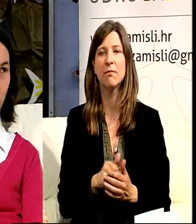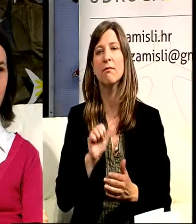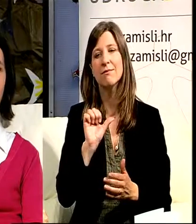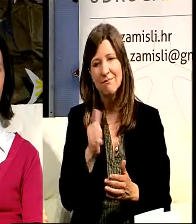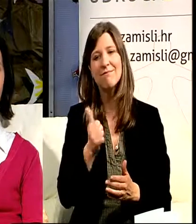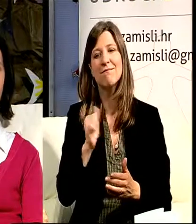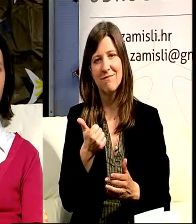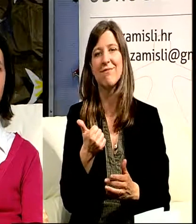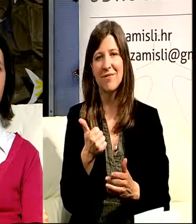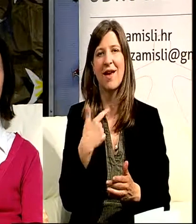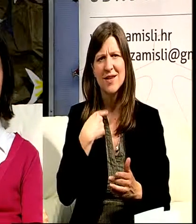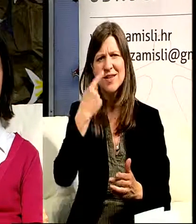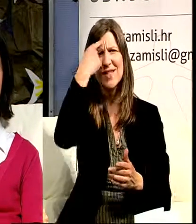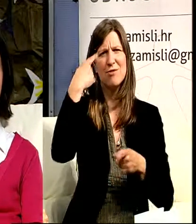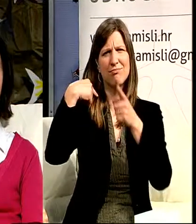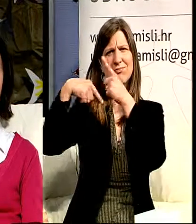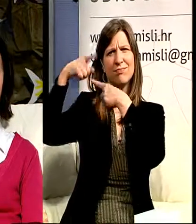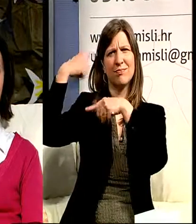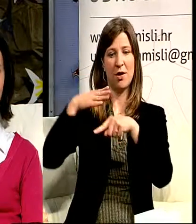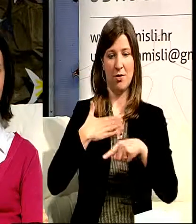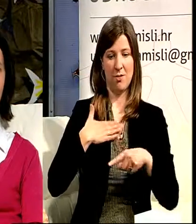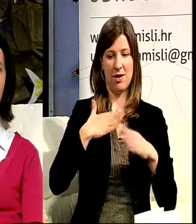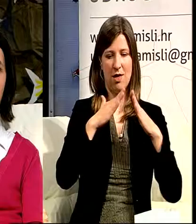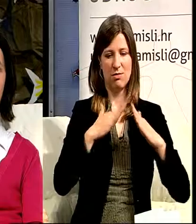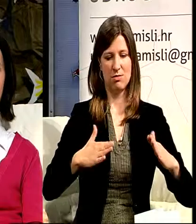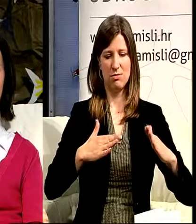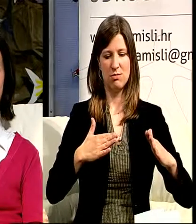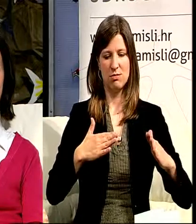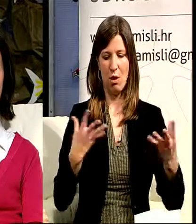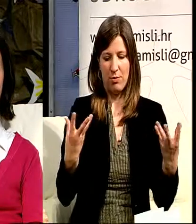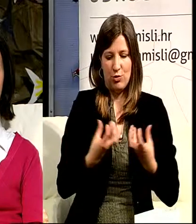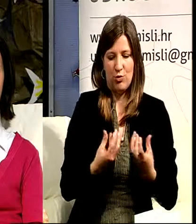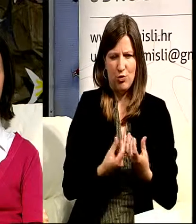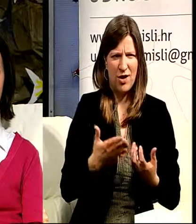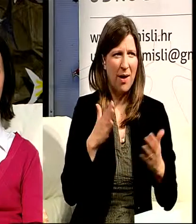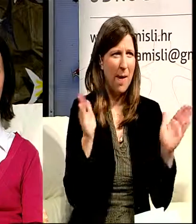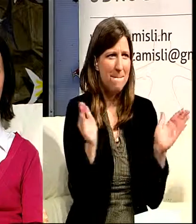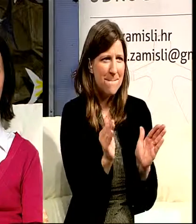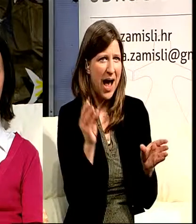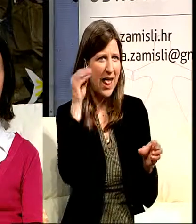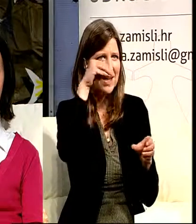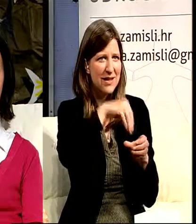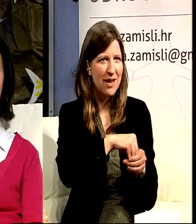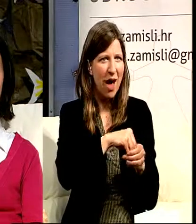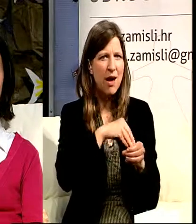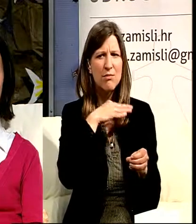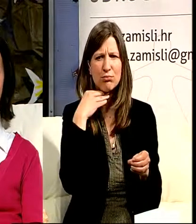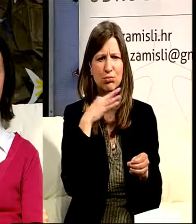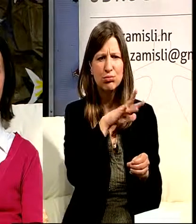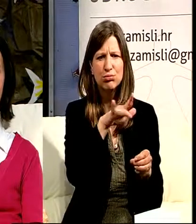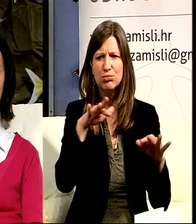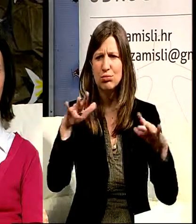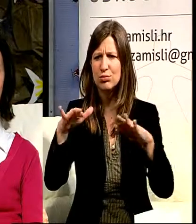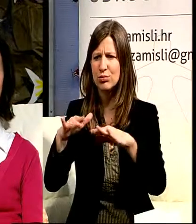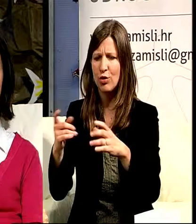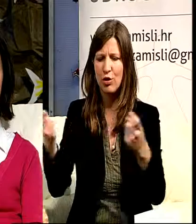mene doma imali one prva dva susreta kuhanja, pa u malom stanu, pa puno ljudi, pa ljudima nepoznat